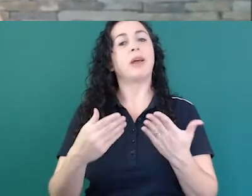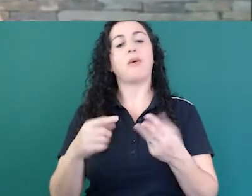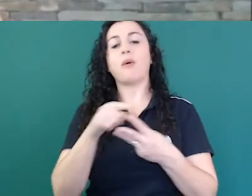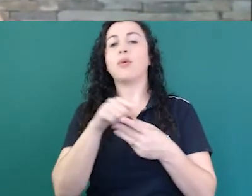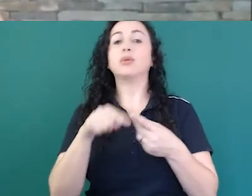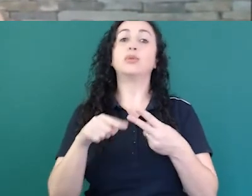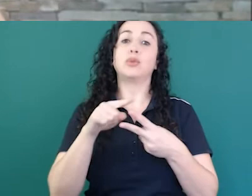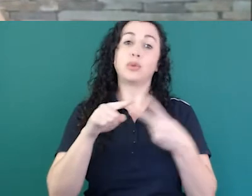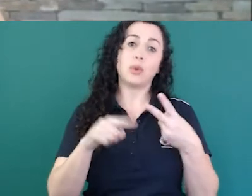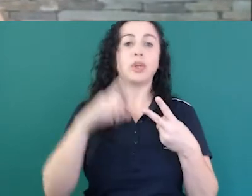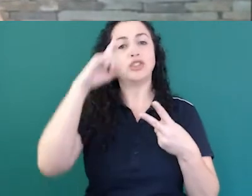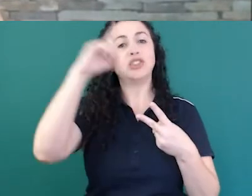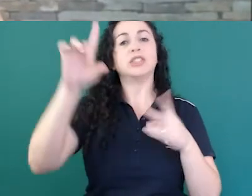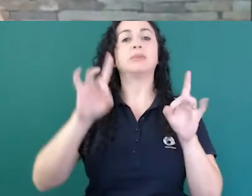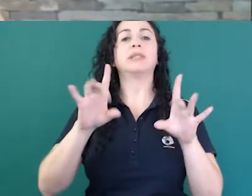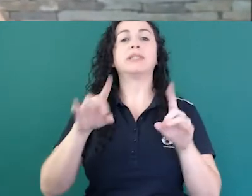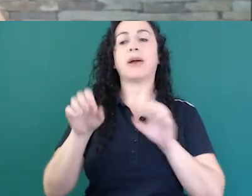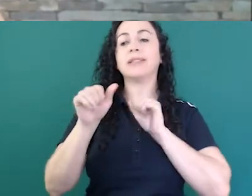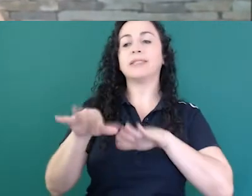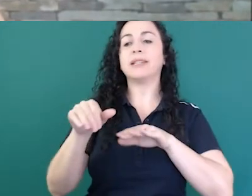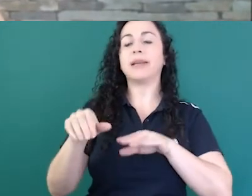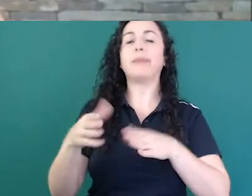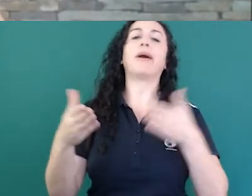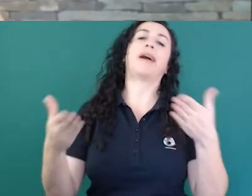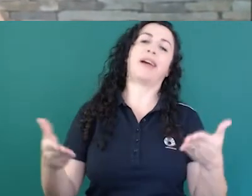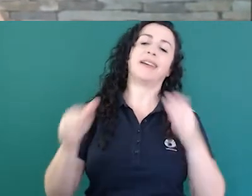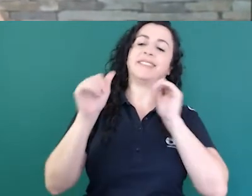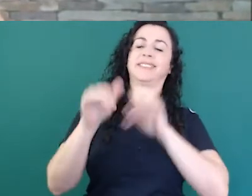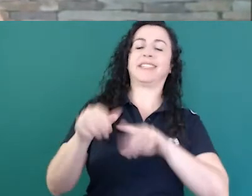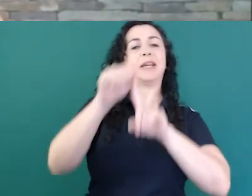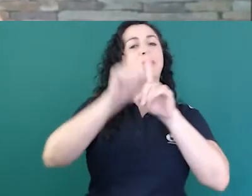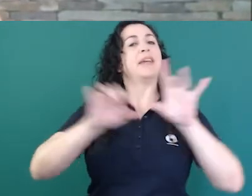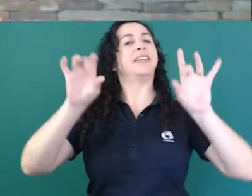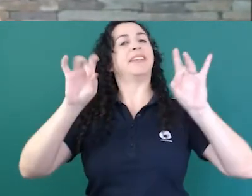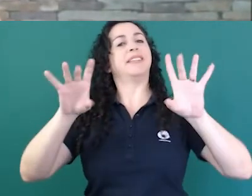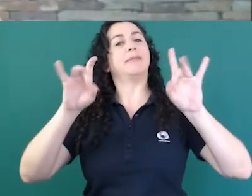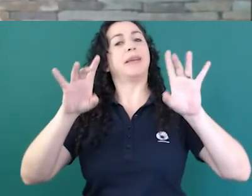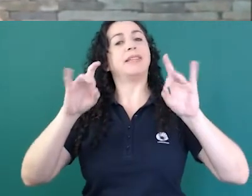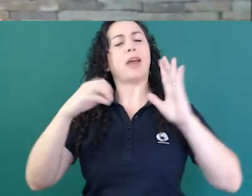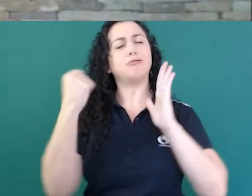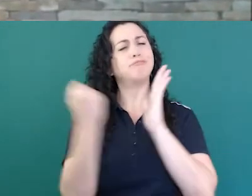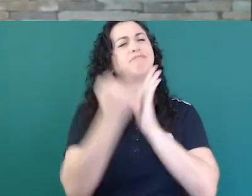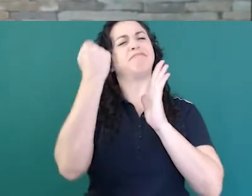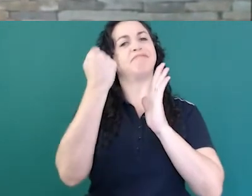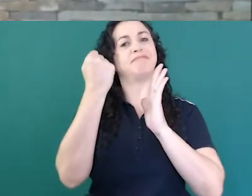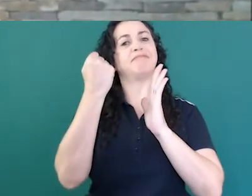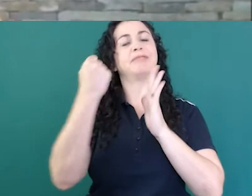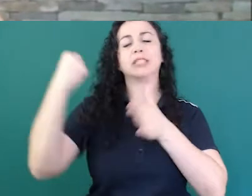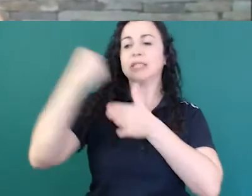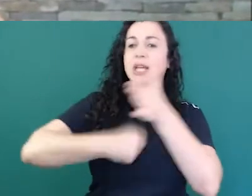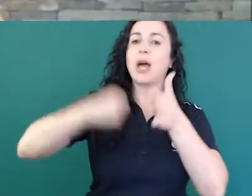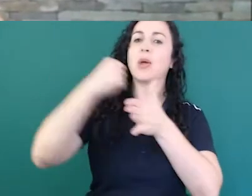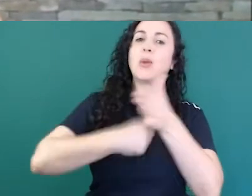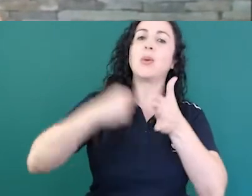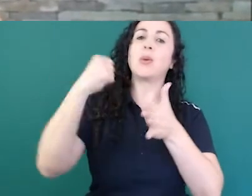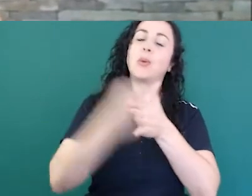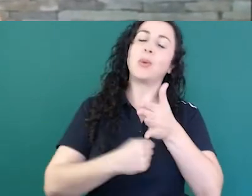setembro, por ser esse o mês que os surdos escolheram como um ícone, né, da luta pela